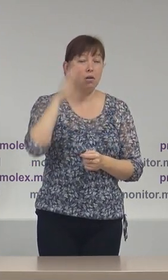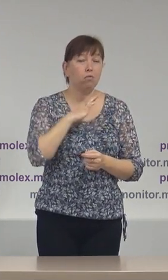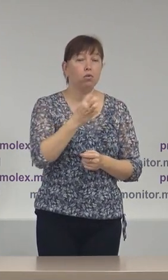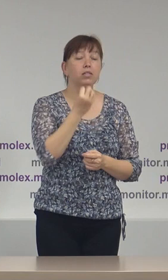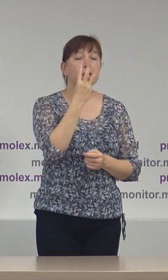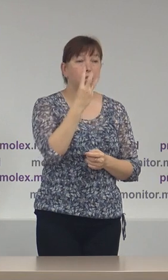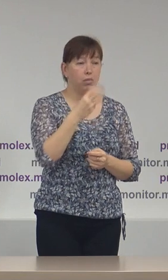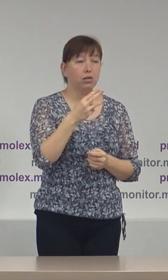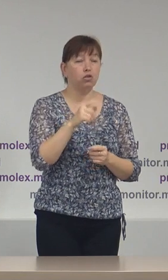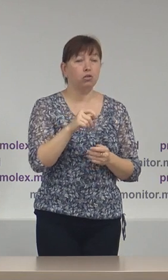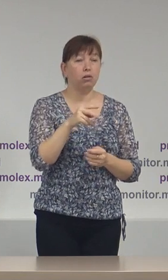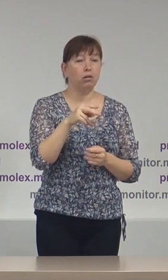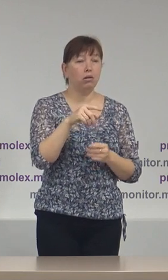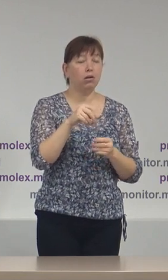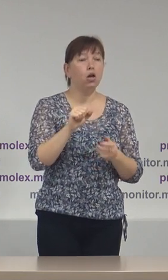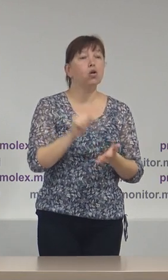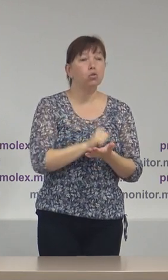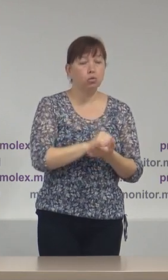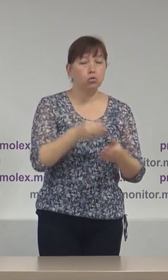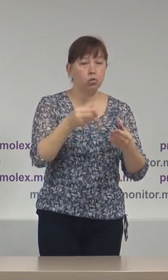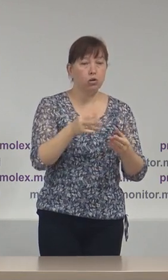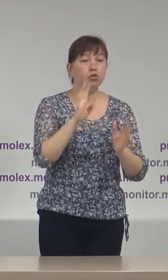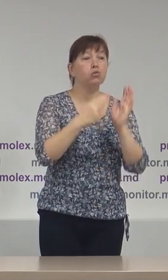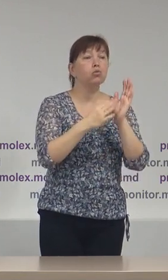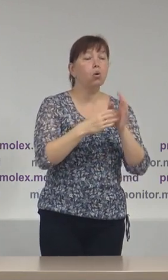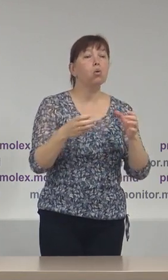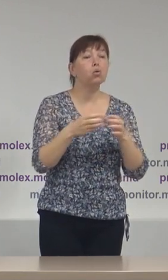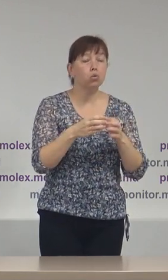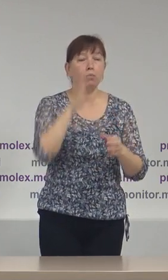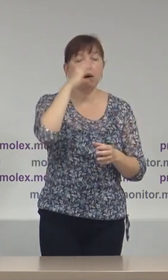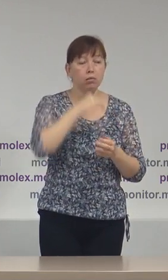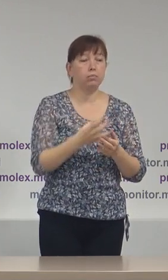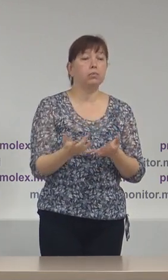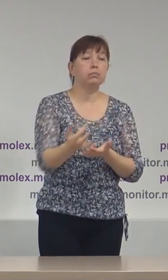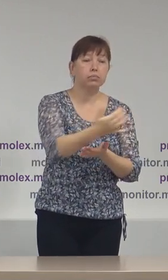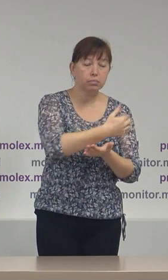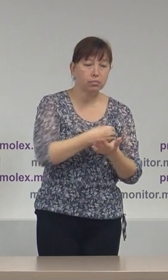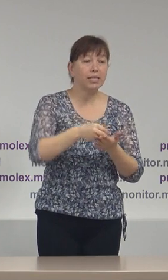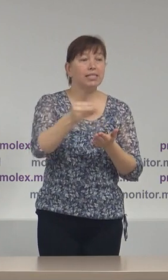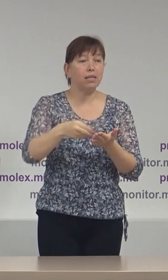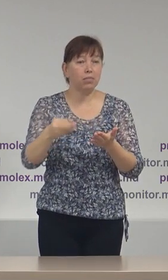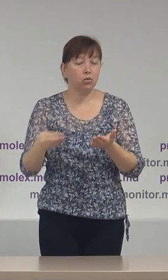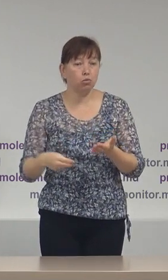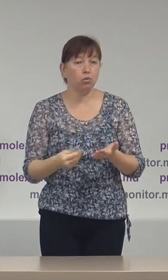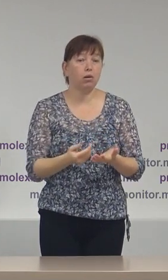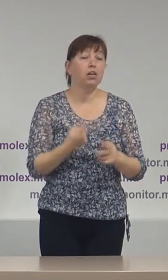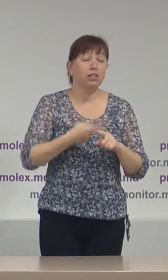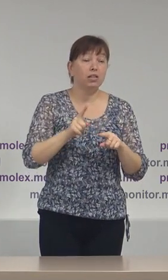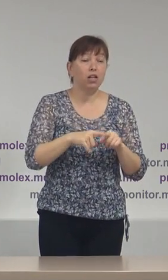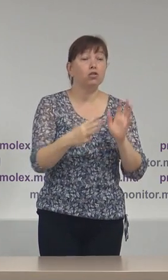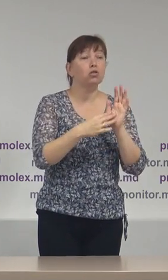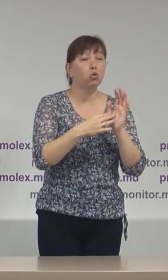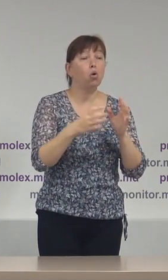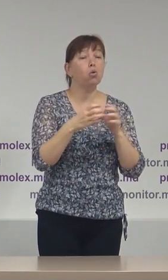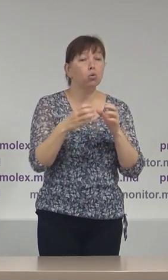dosare, doar nouă grupuri de inițiativă au reușit să colecteze numărul necesar de semnături. Din aceste nouă